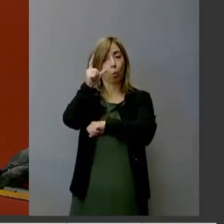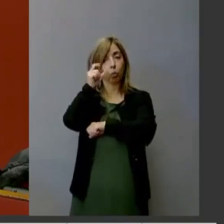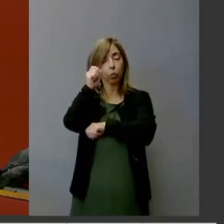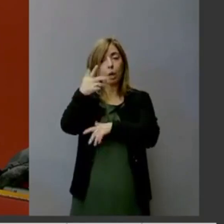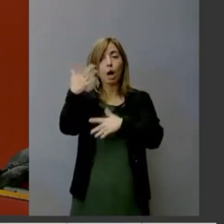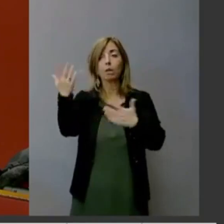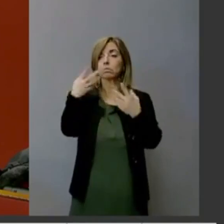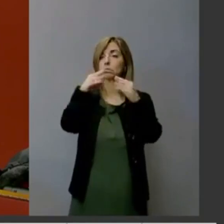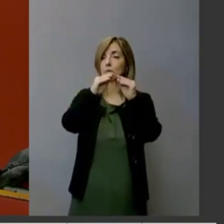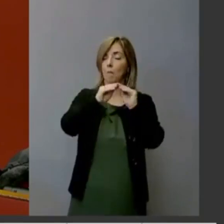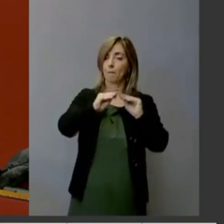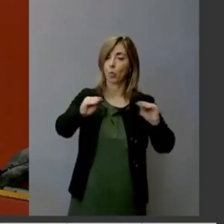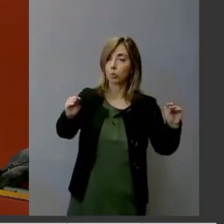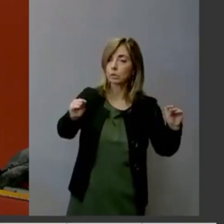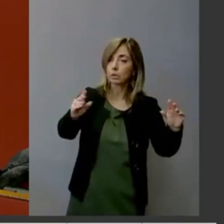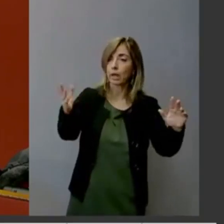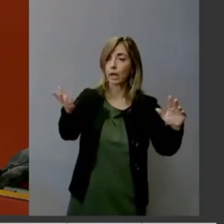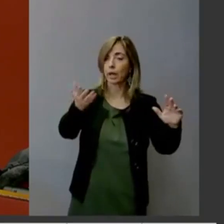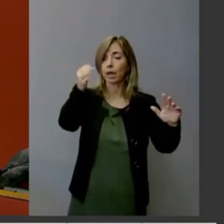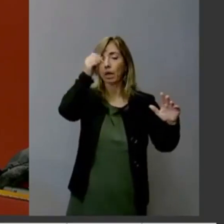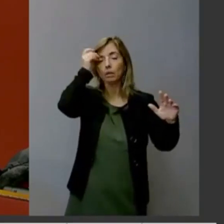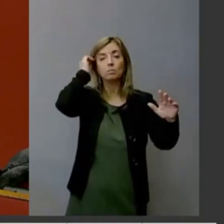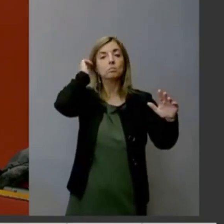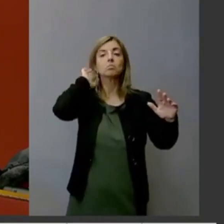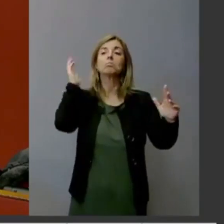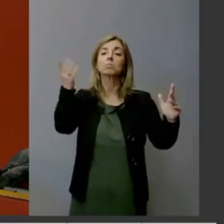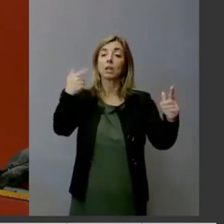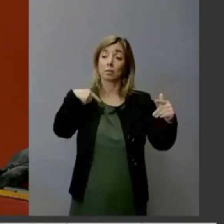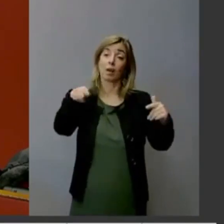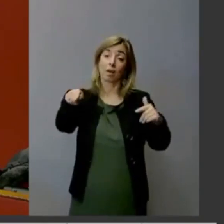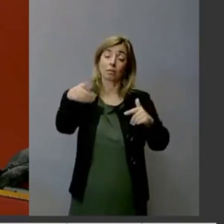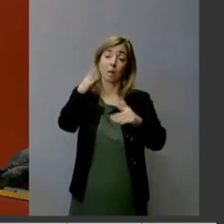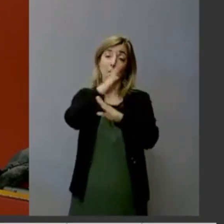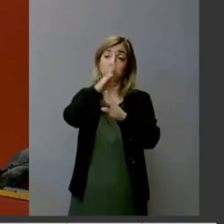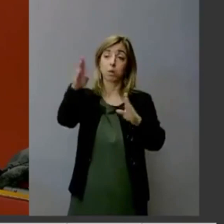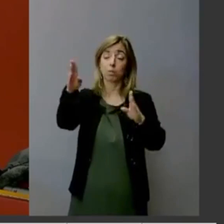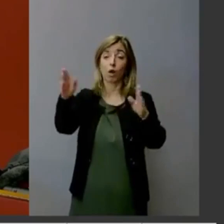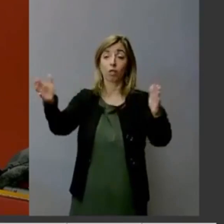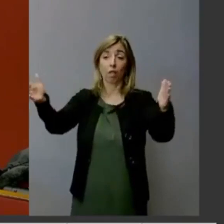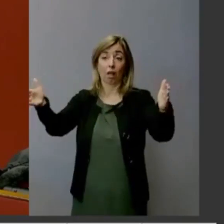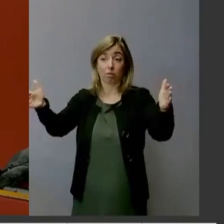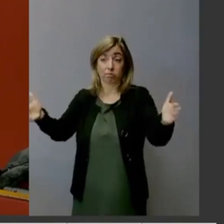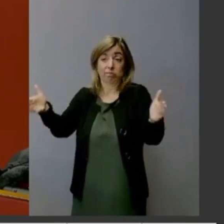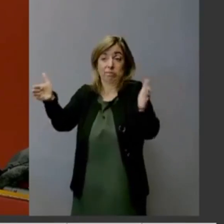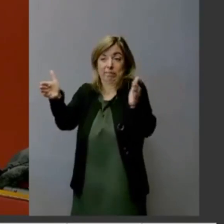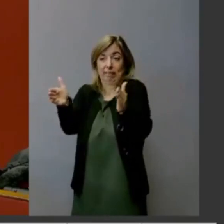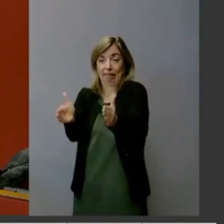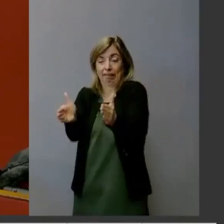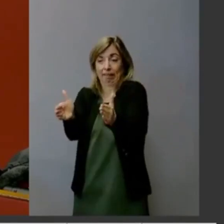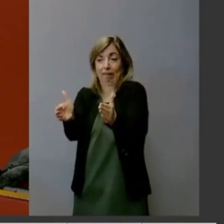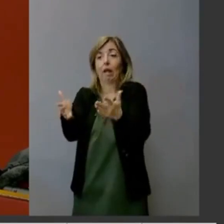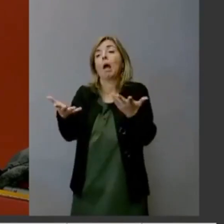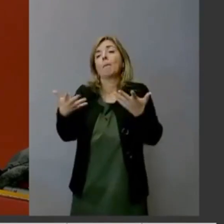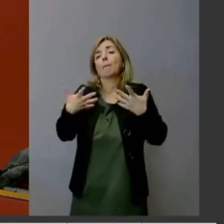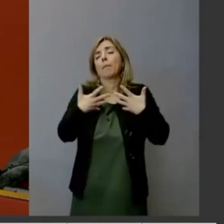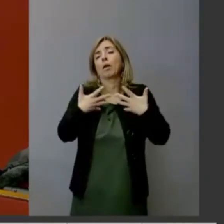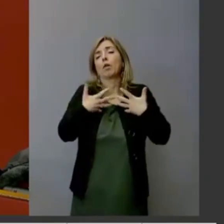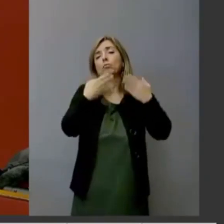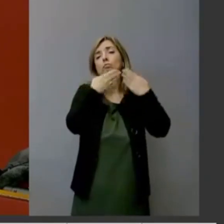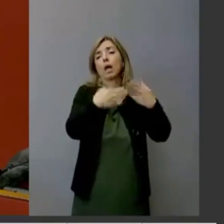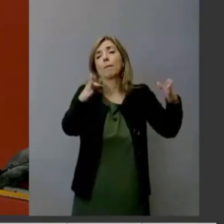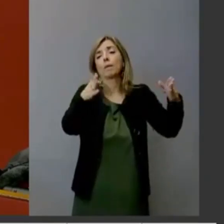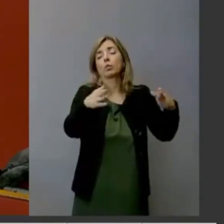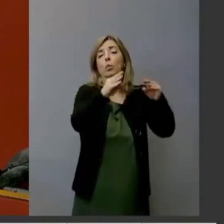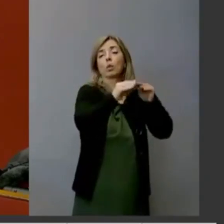quasi a giustificare la chiusura e il ridimensionamento di questa struttura possa essere paragonata all'attività svolta da una biblioteca